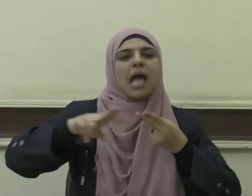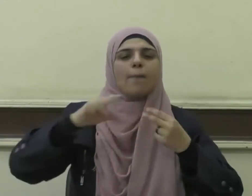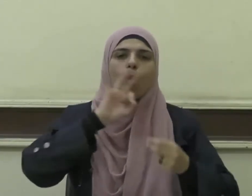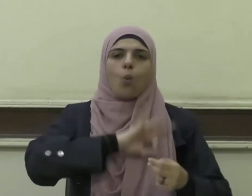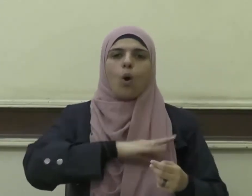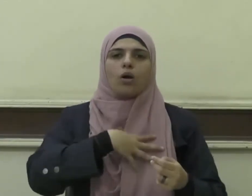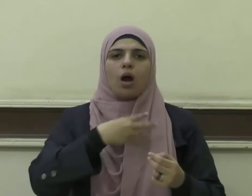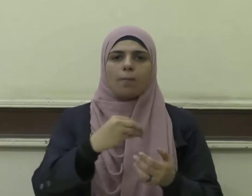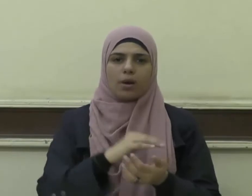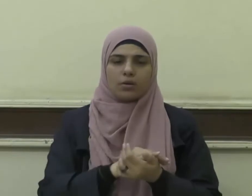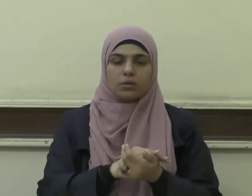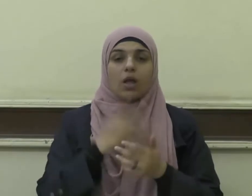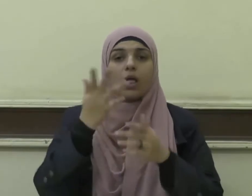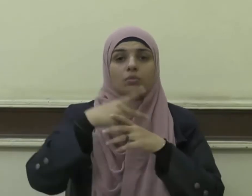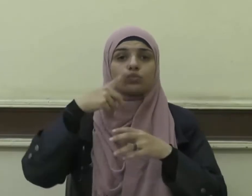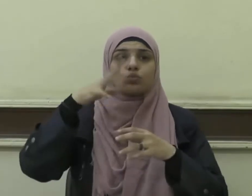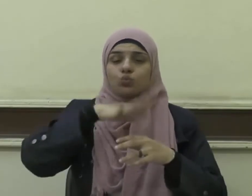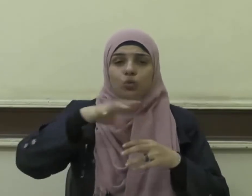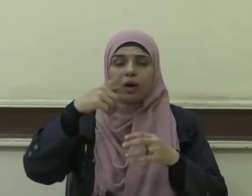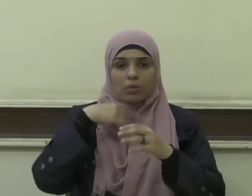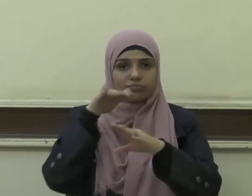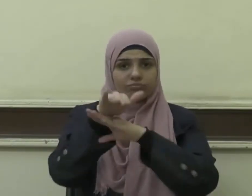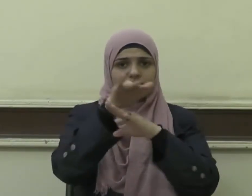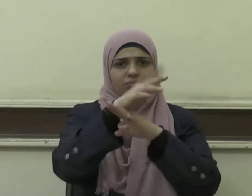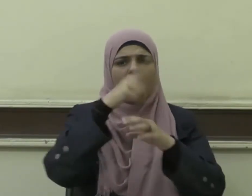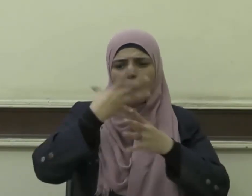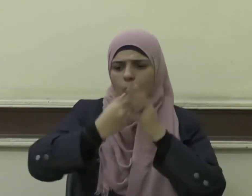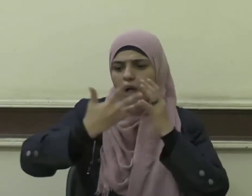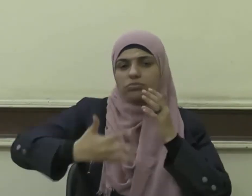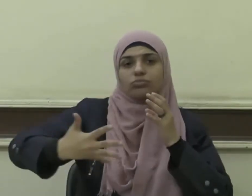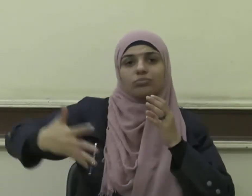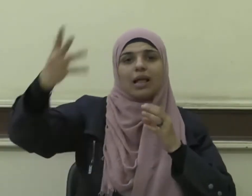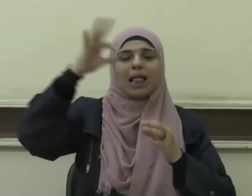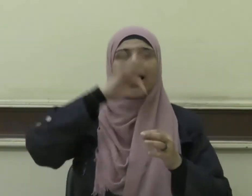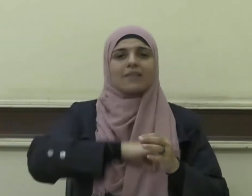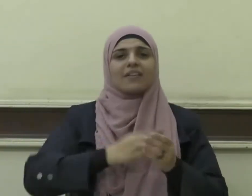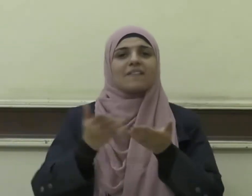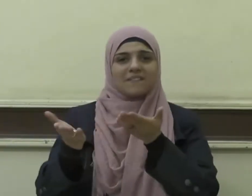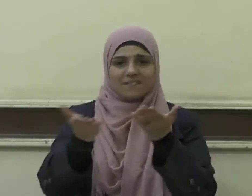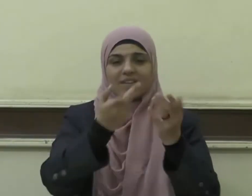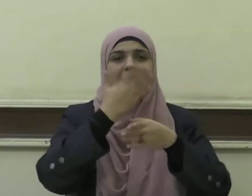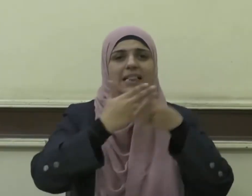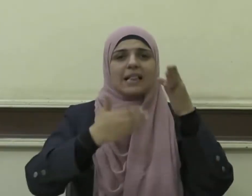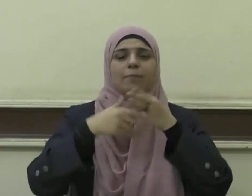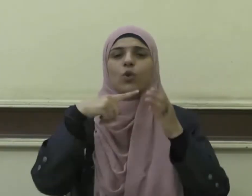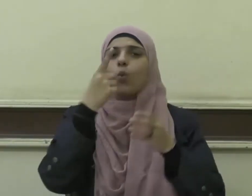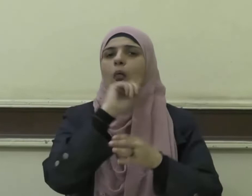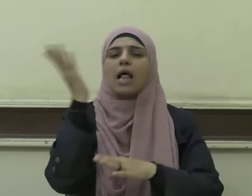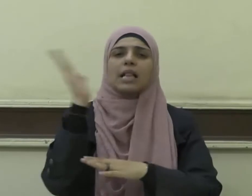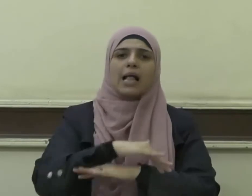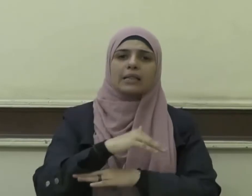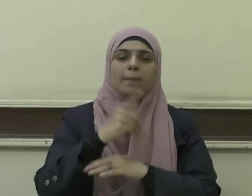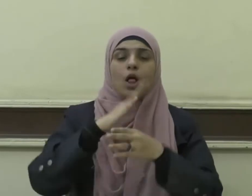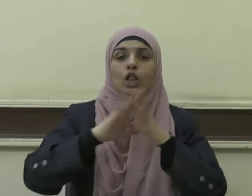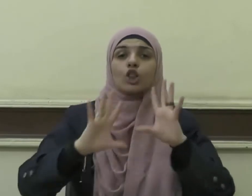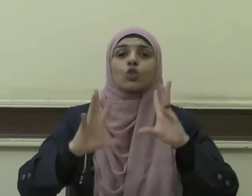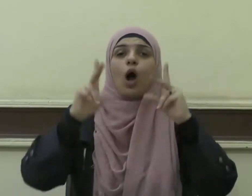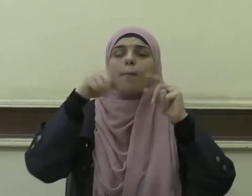فأثمرت دعوتهم أجيالا نافعة تبني ولا تهدم تعمر ولا تخرب